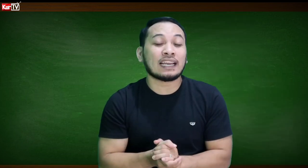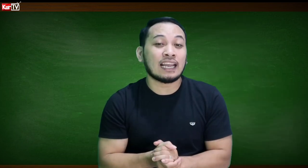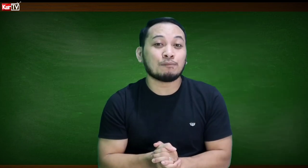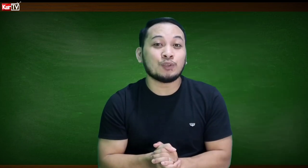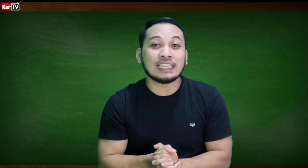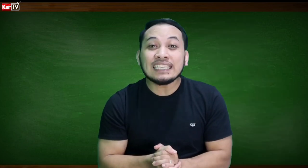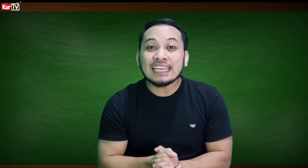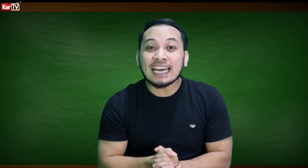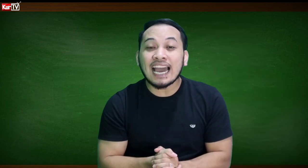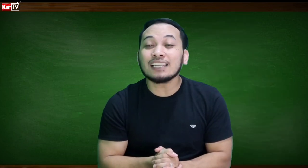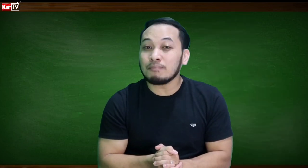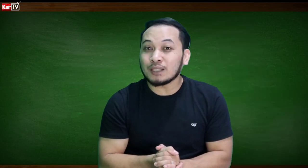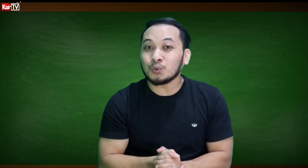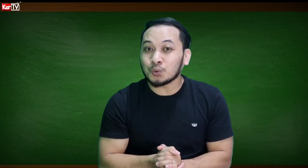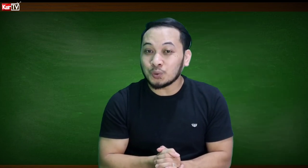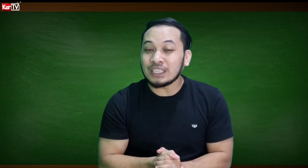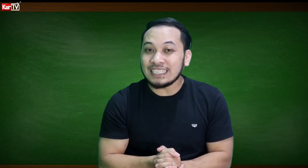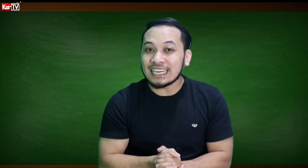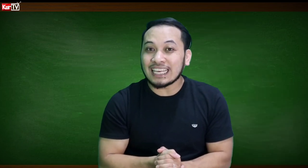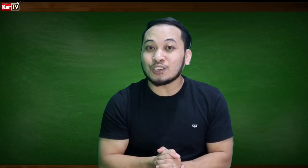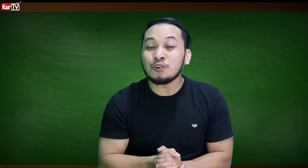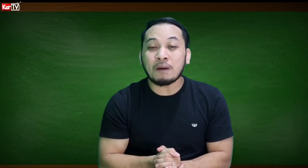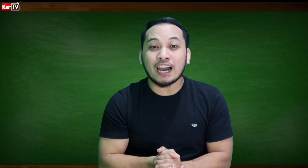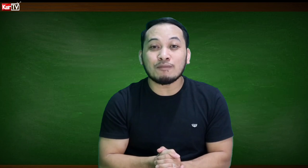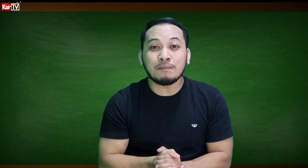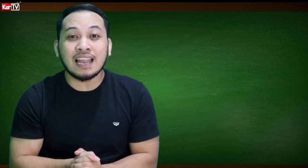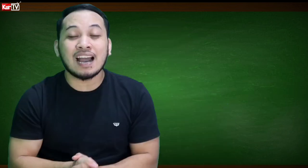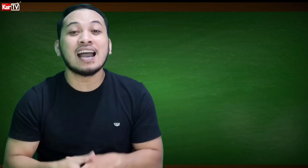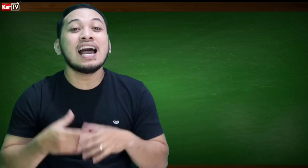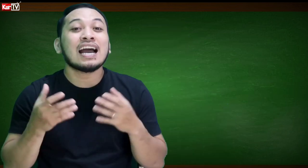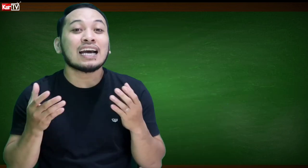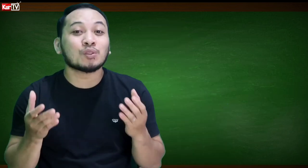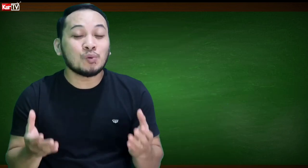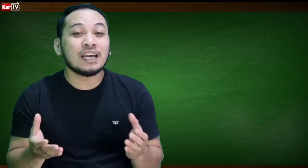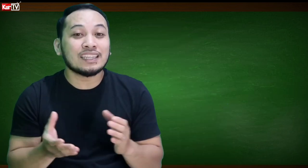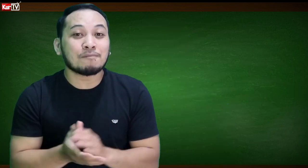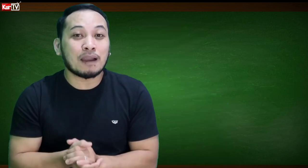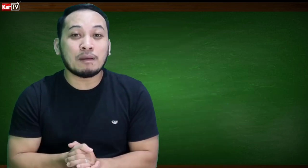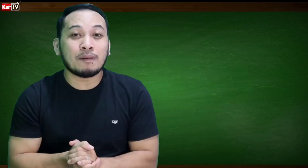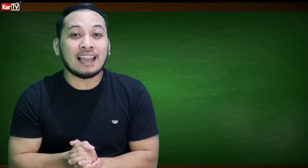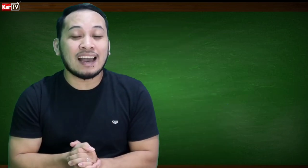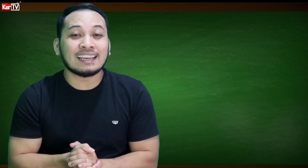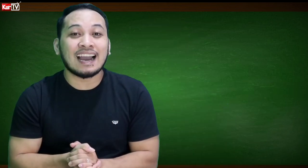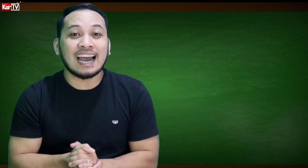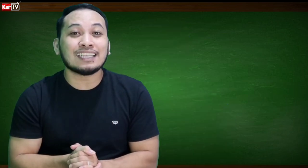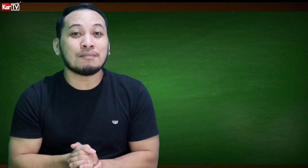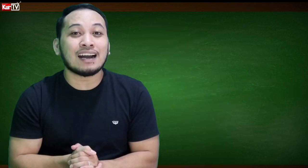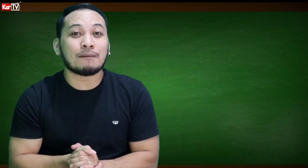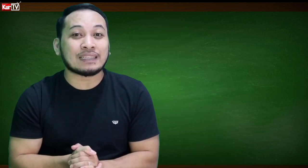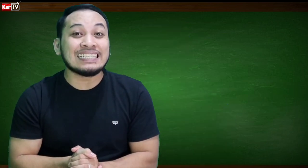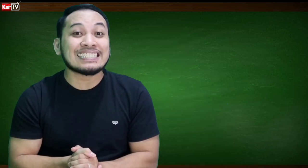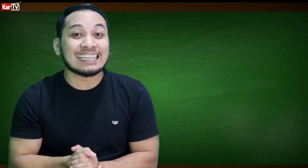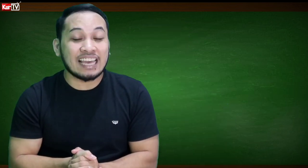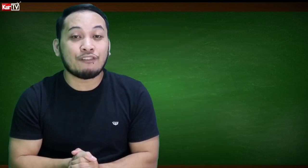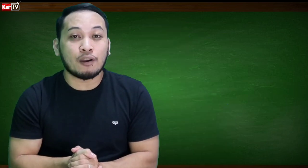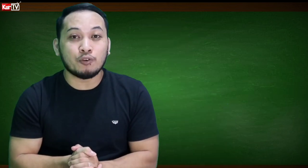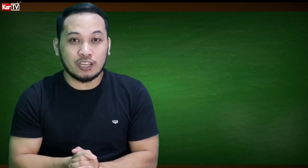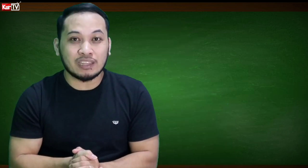-aralan po natin yan at matututunan din natin kung paano magbilang katulad ng pagbibilang ng ating mga kapatid sa deaf community.